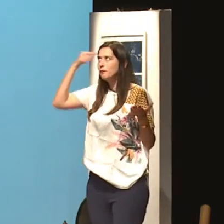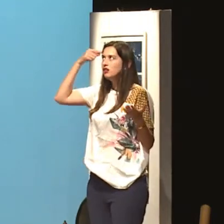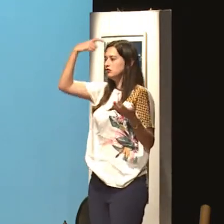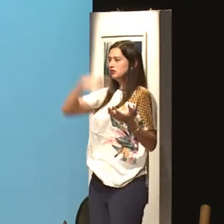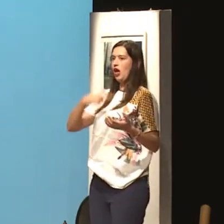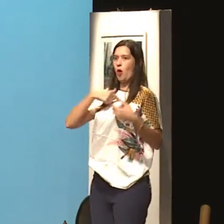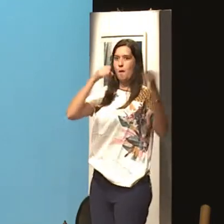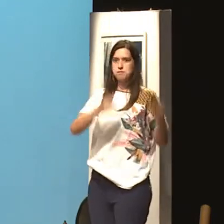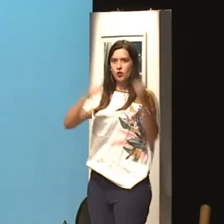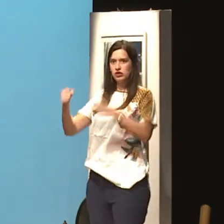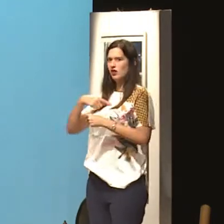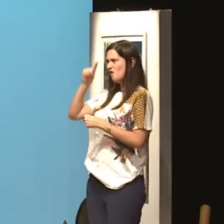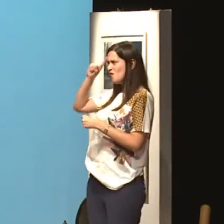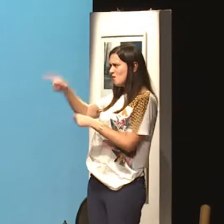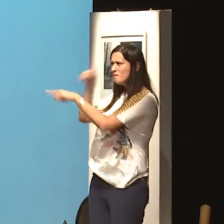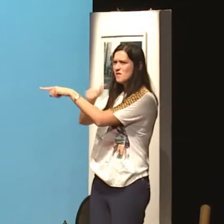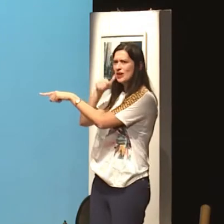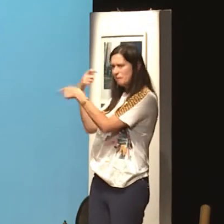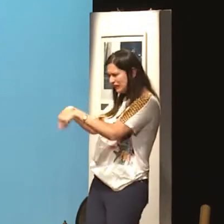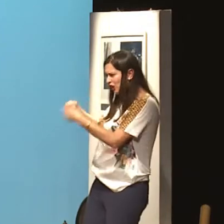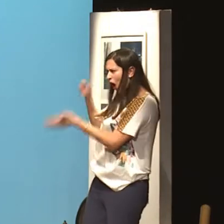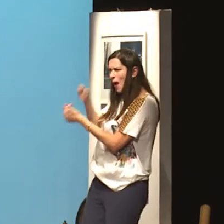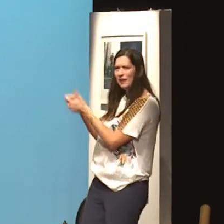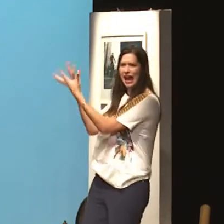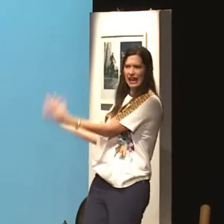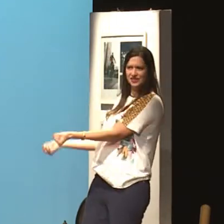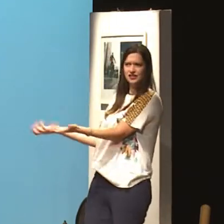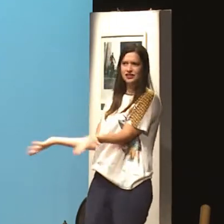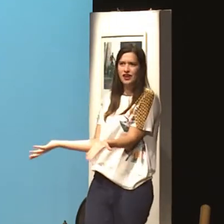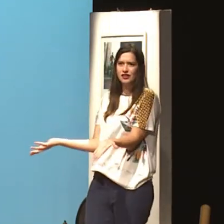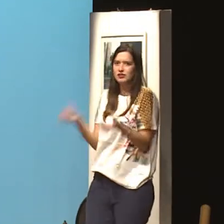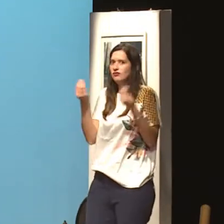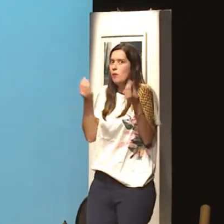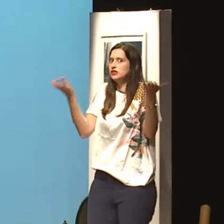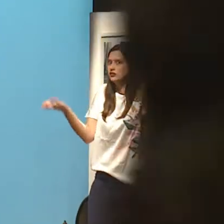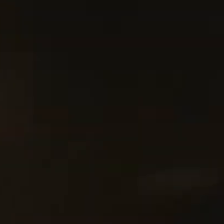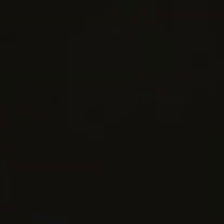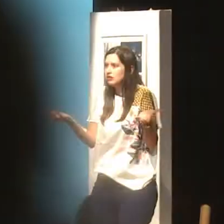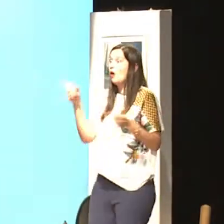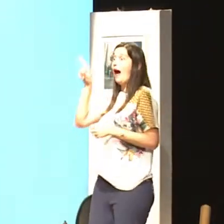que o homem pensa assim, que eu tenho esse poder, que ela tem que ficar comigo independente da vontade dela? Como assim?